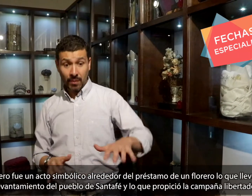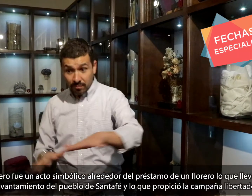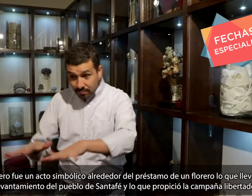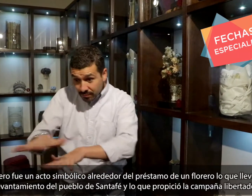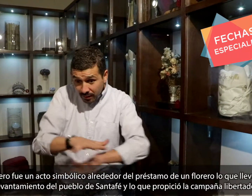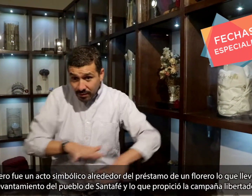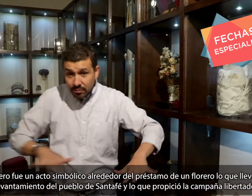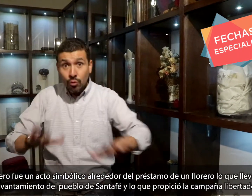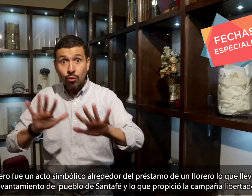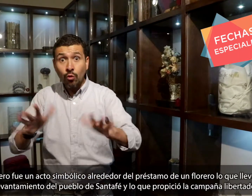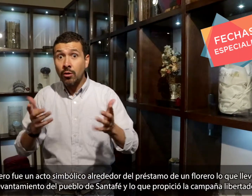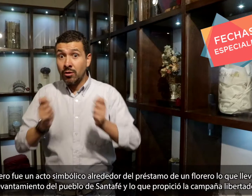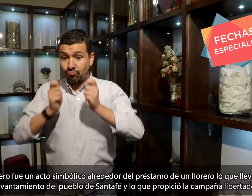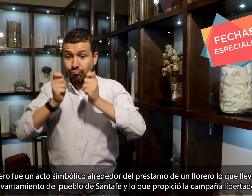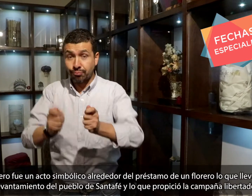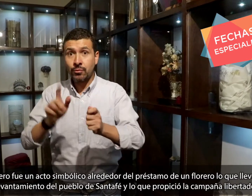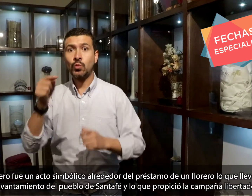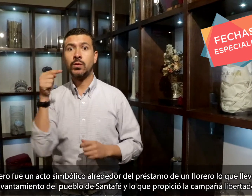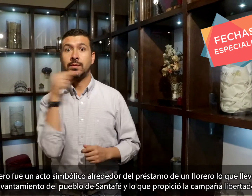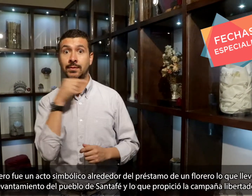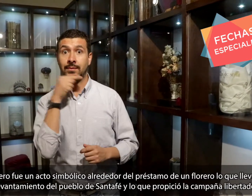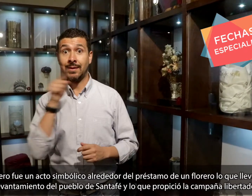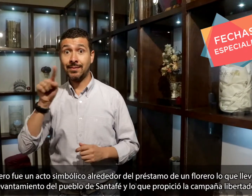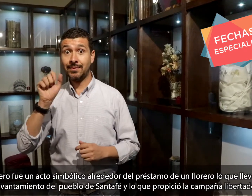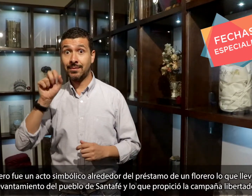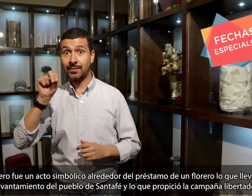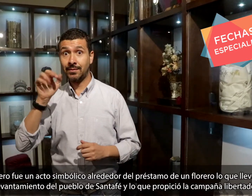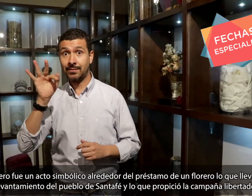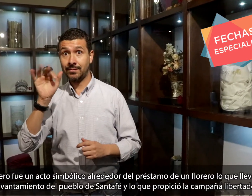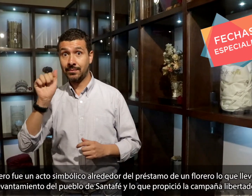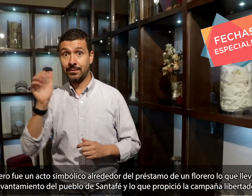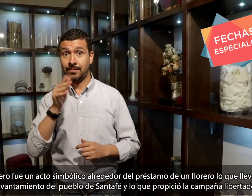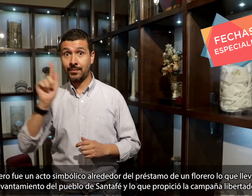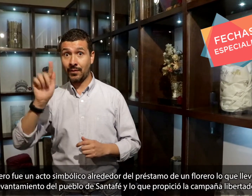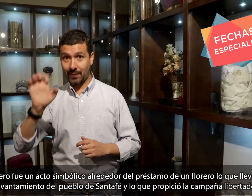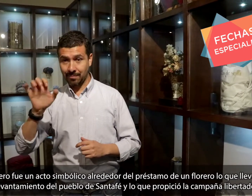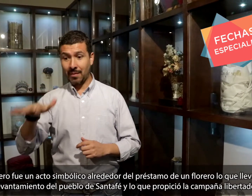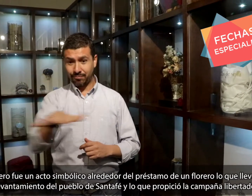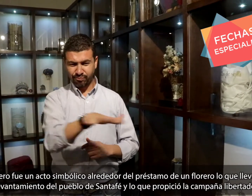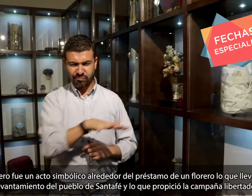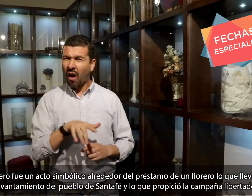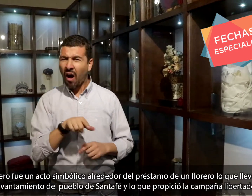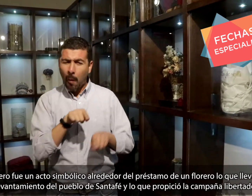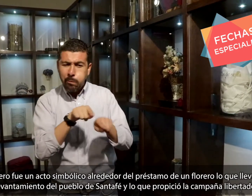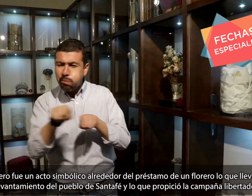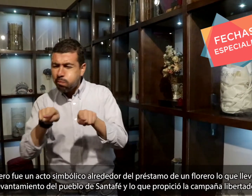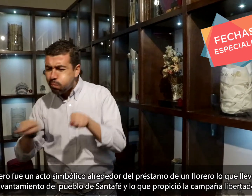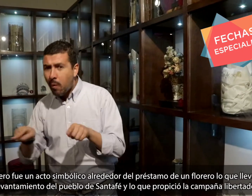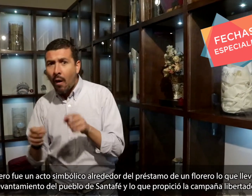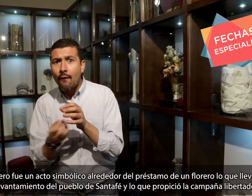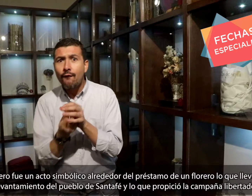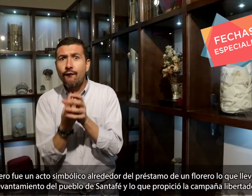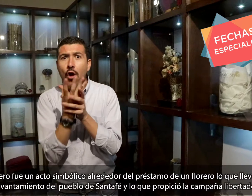Pero fue un acto simbólico alrededor del préstamo de un florero lo que llevó al levantamiento del pueblo de Santa Fe.